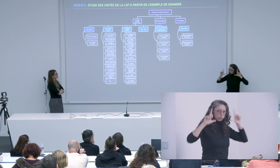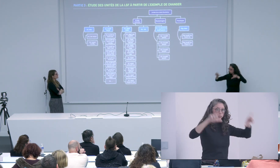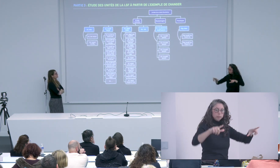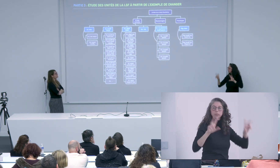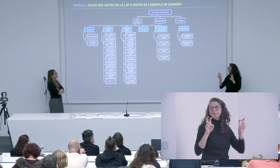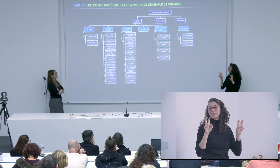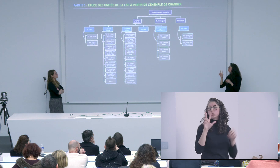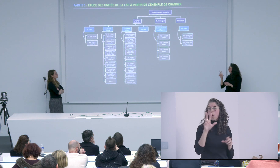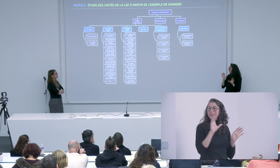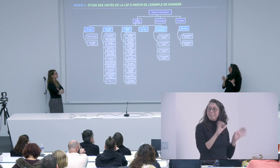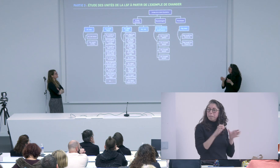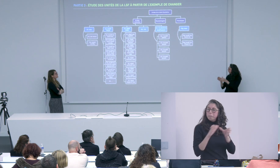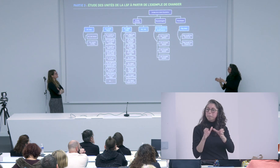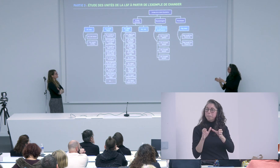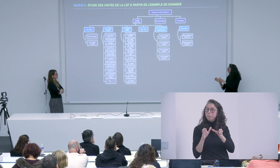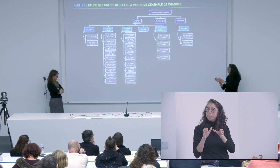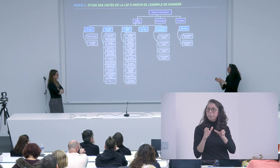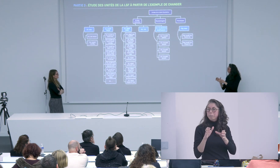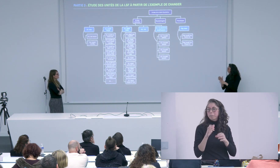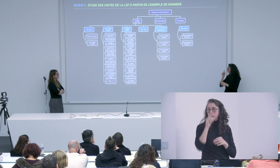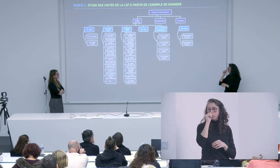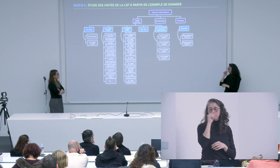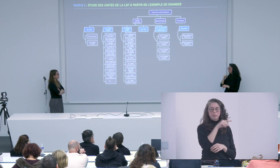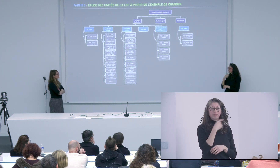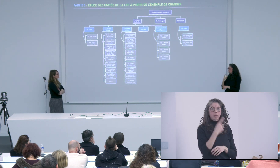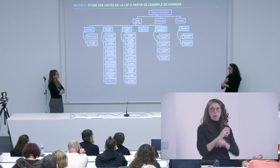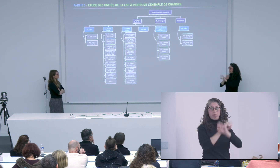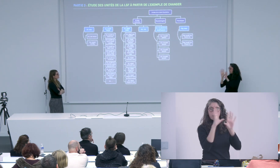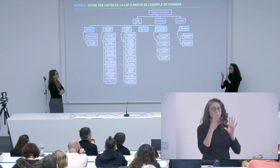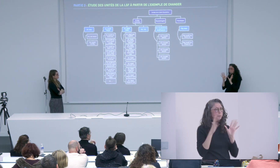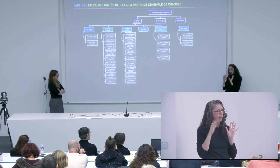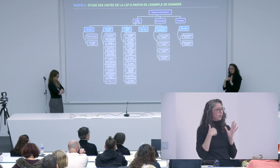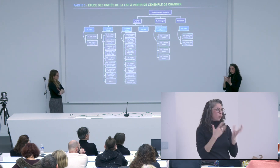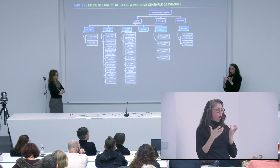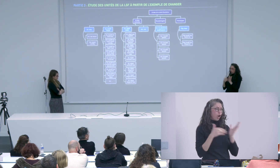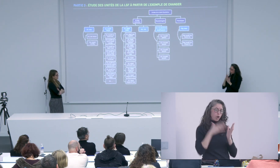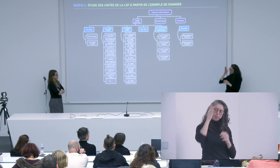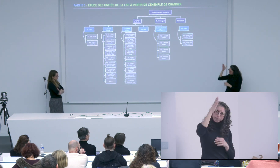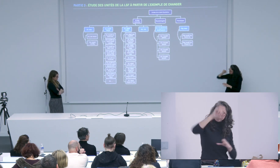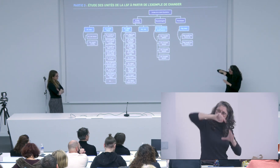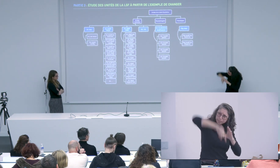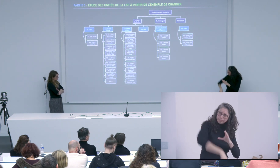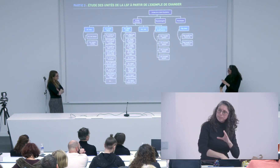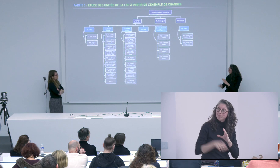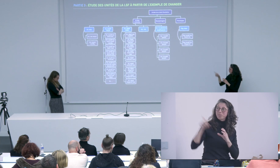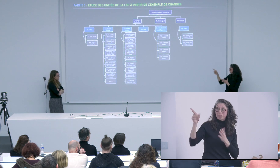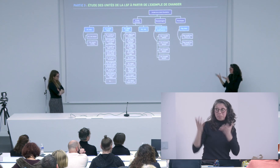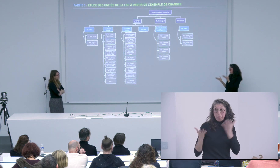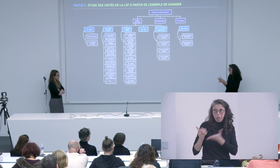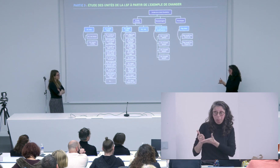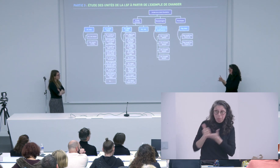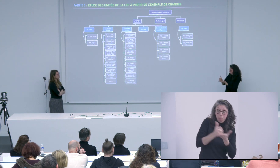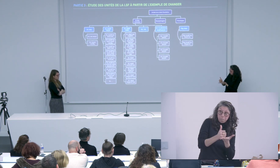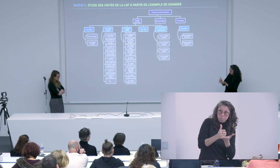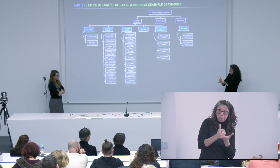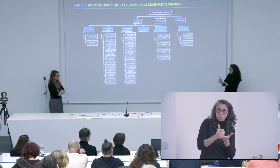discours qui sont dans différents espaces je parlais tout à l'heure aussi des différents types de de transferts que ça qu'avaient mis en place